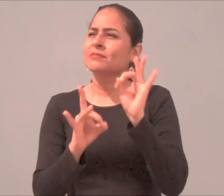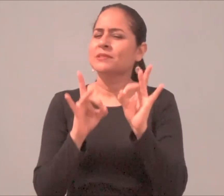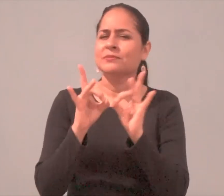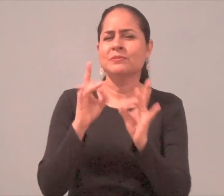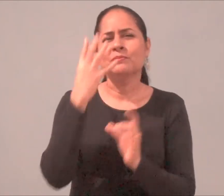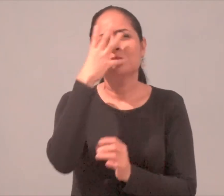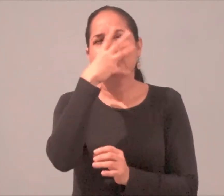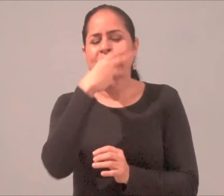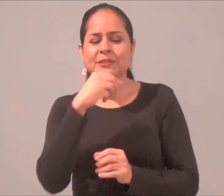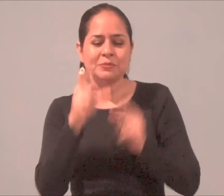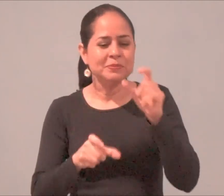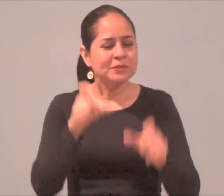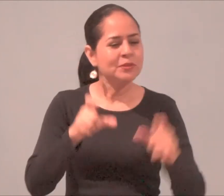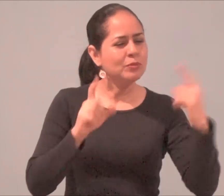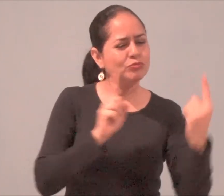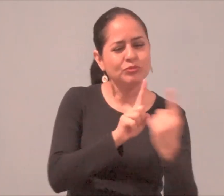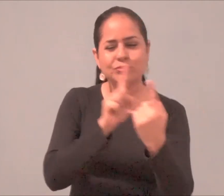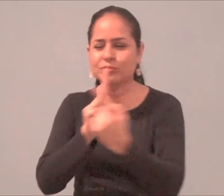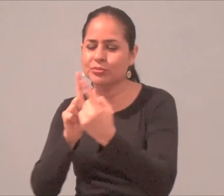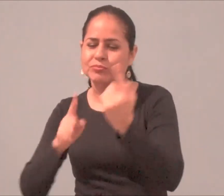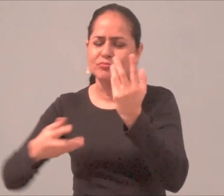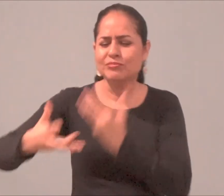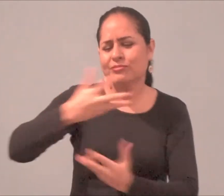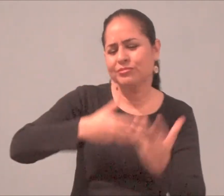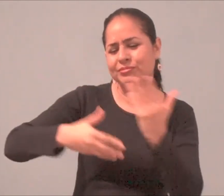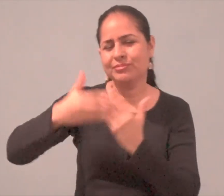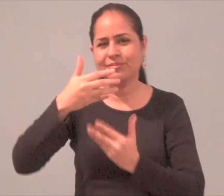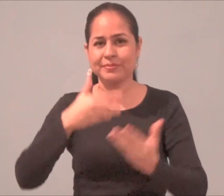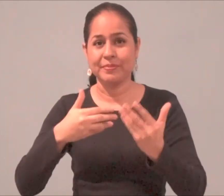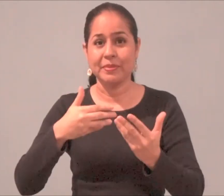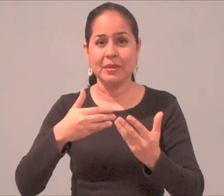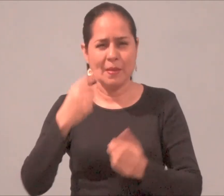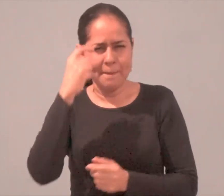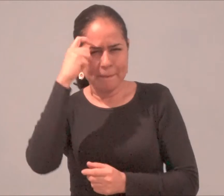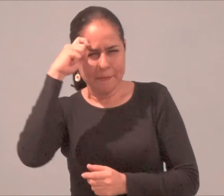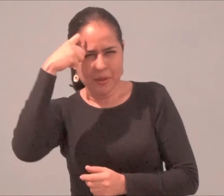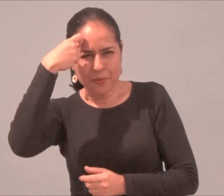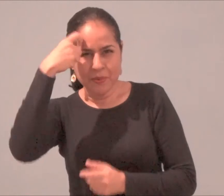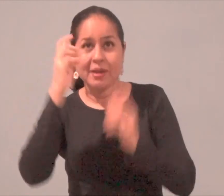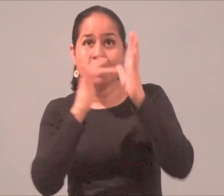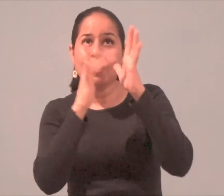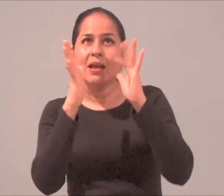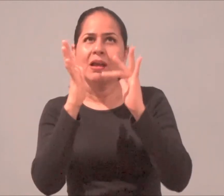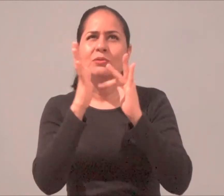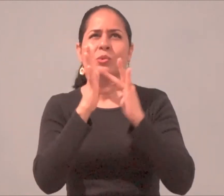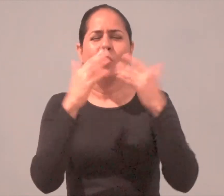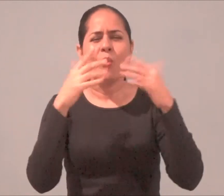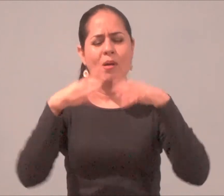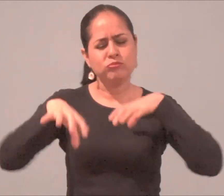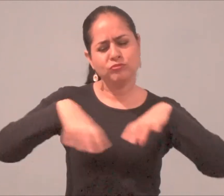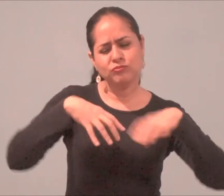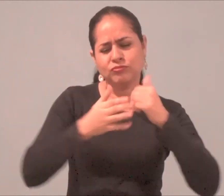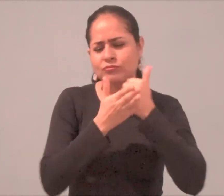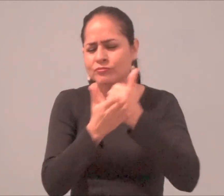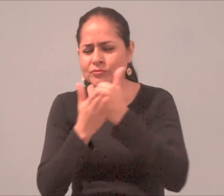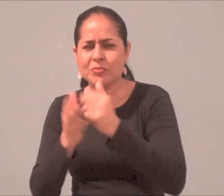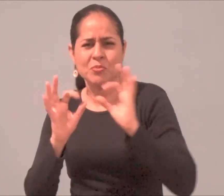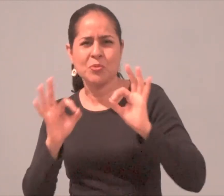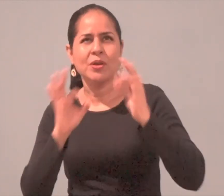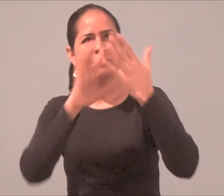Al igual que Jesús A través de las buenas acciones Déjate mirar por Él Y mirarlo a Él Como